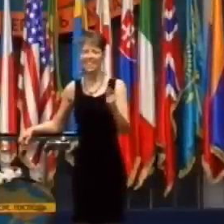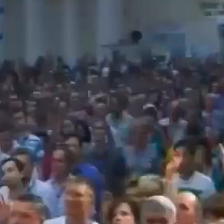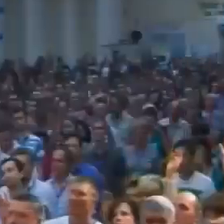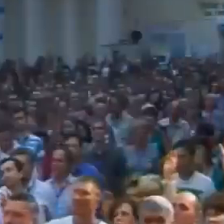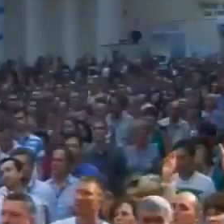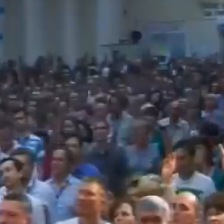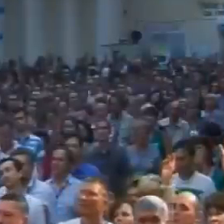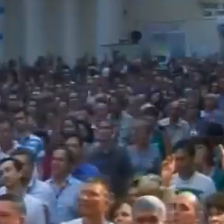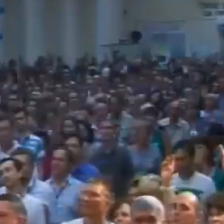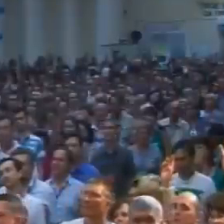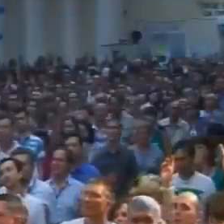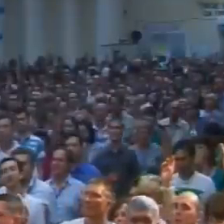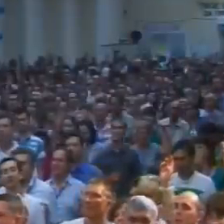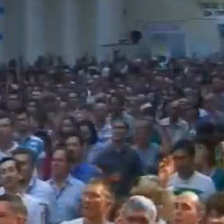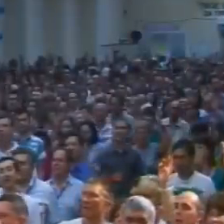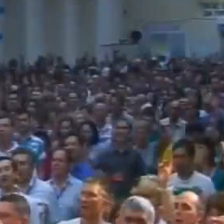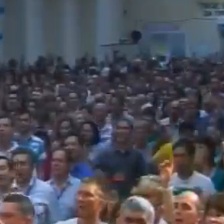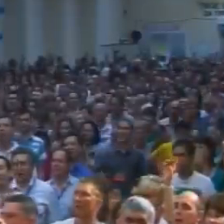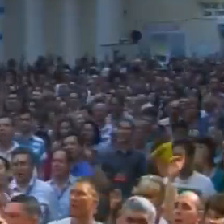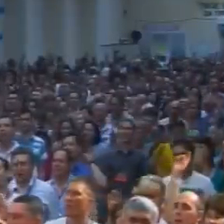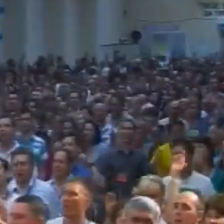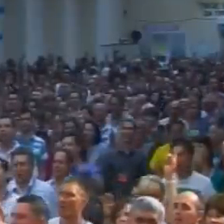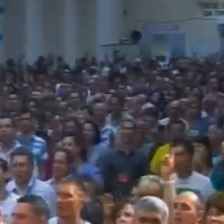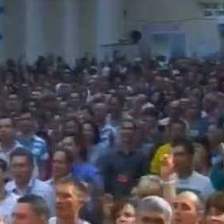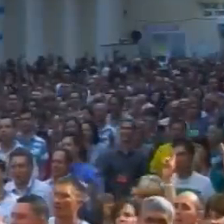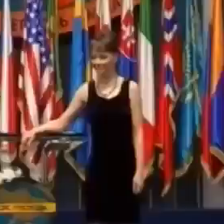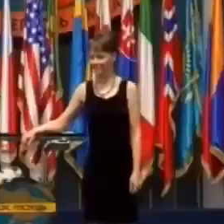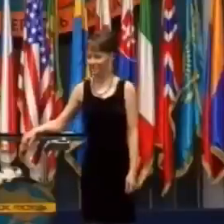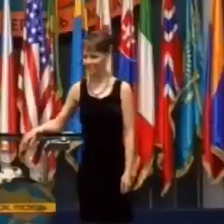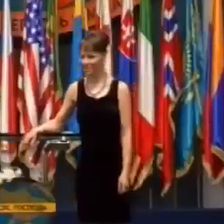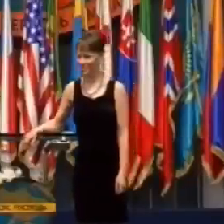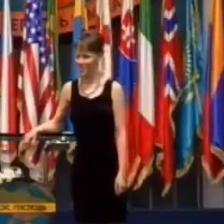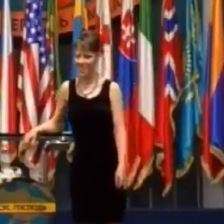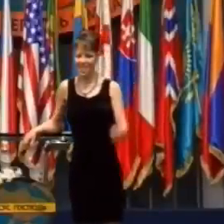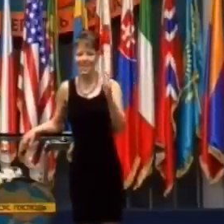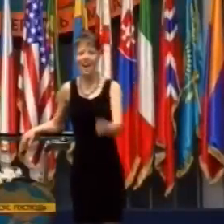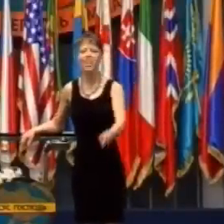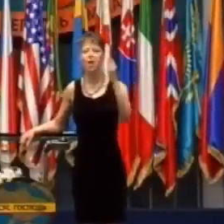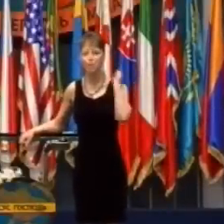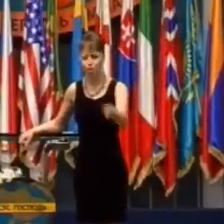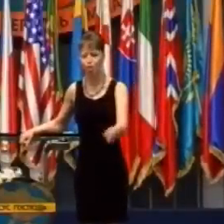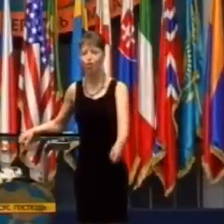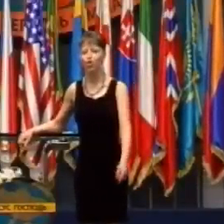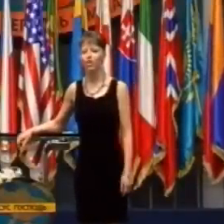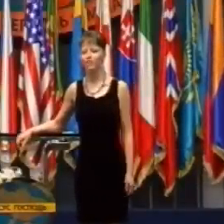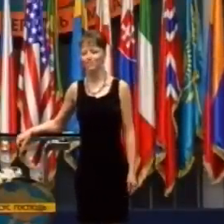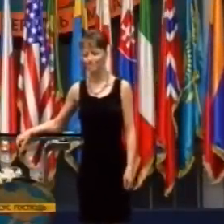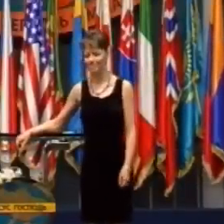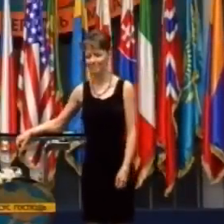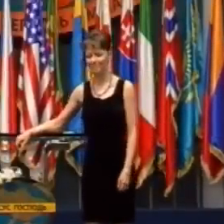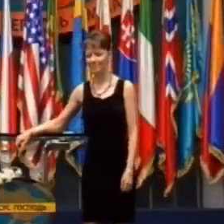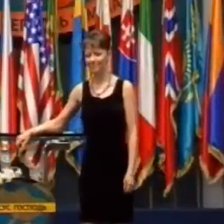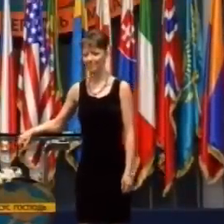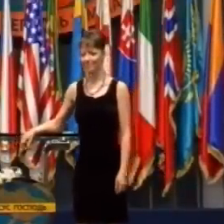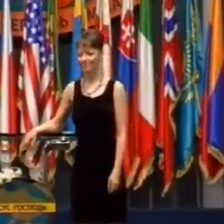Hovorím k démonom a oni poslúchajú.